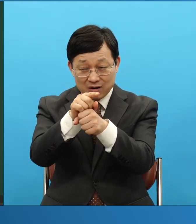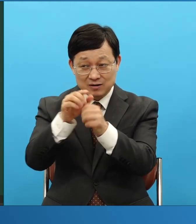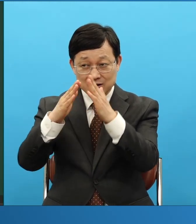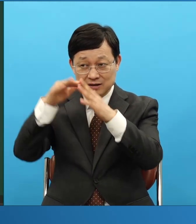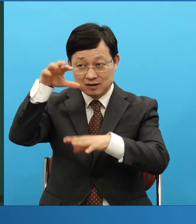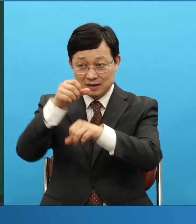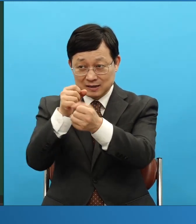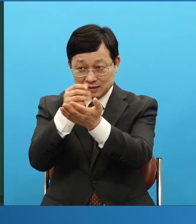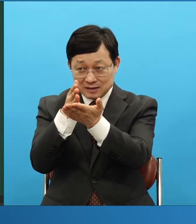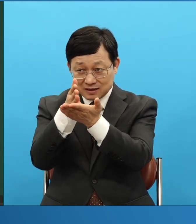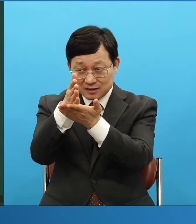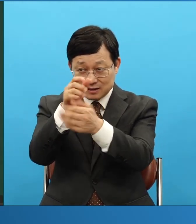말이요